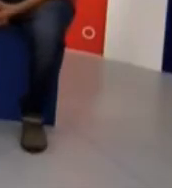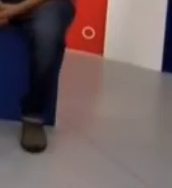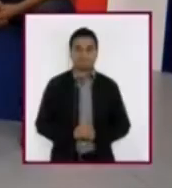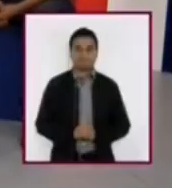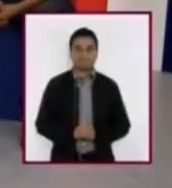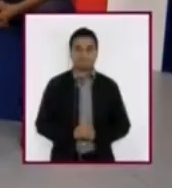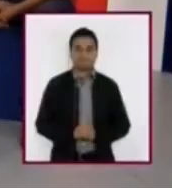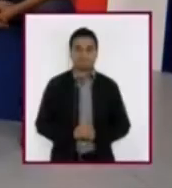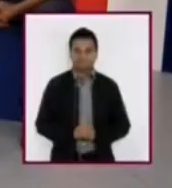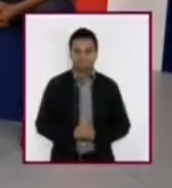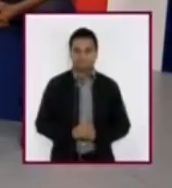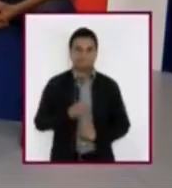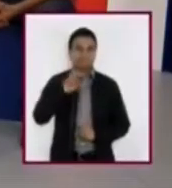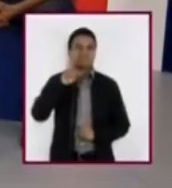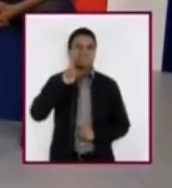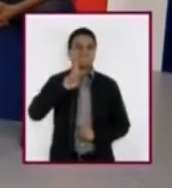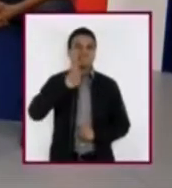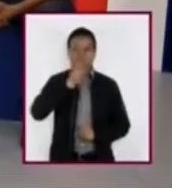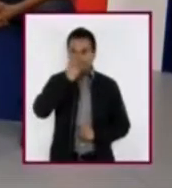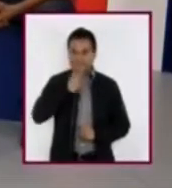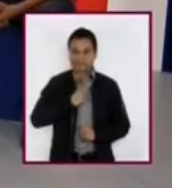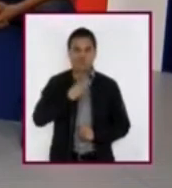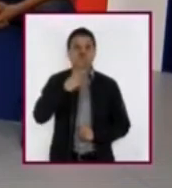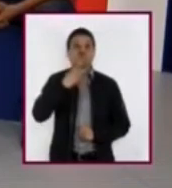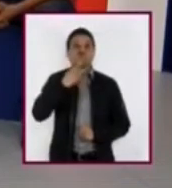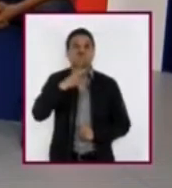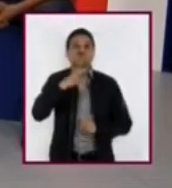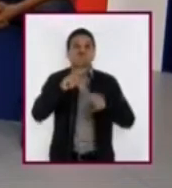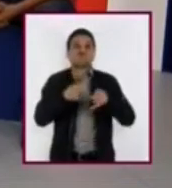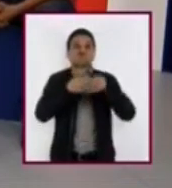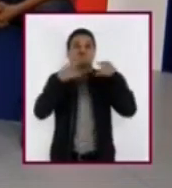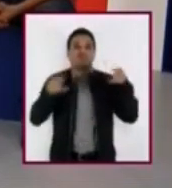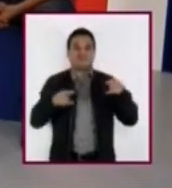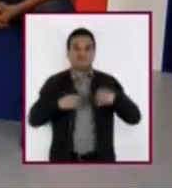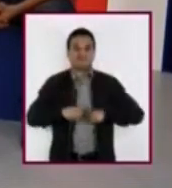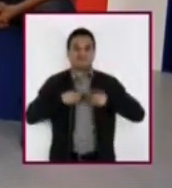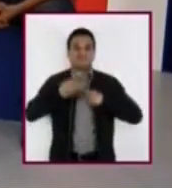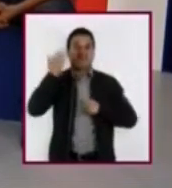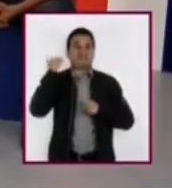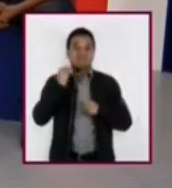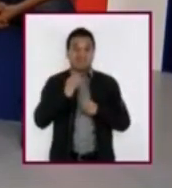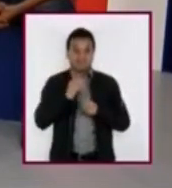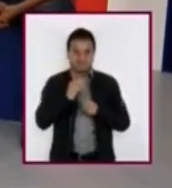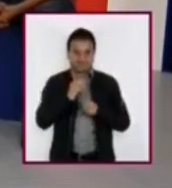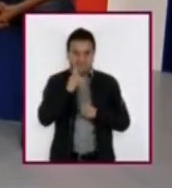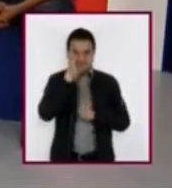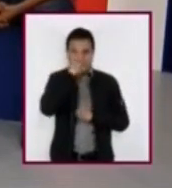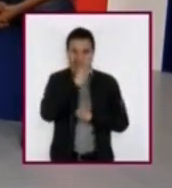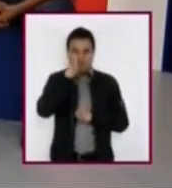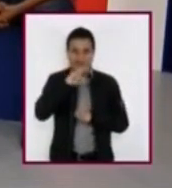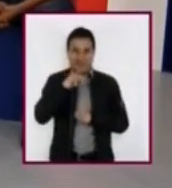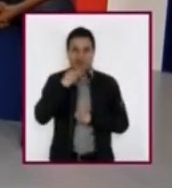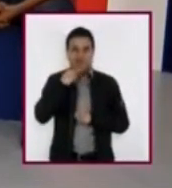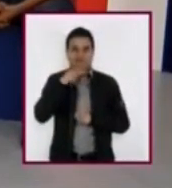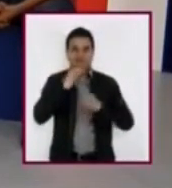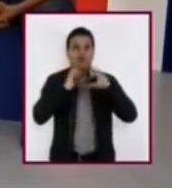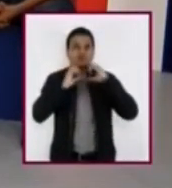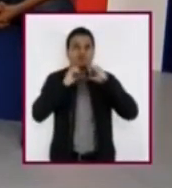¿Nos puedes contar alguna historia de tu vida donde el lenguaje no verbal te funcionó para entenderte mejor con alguien?